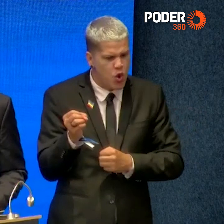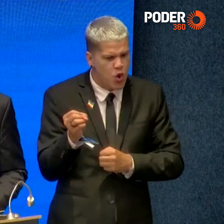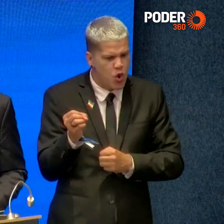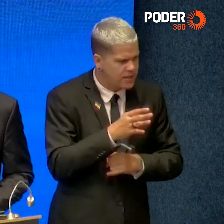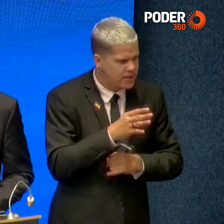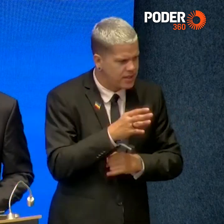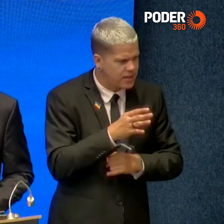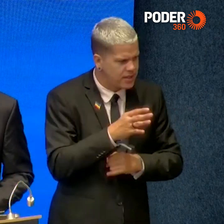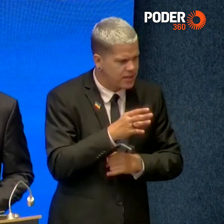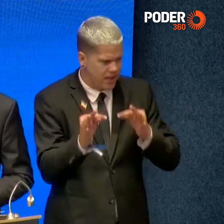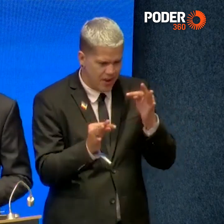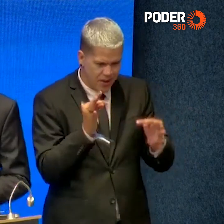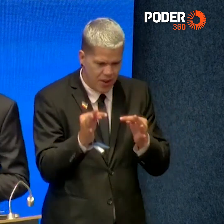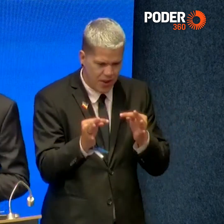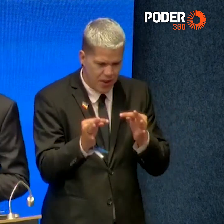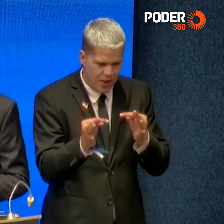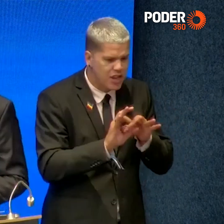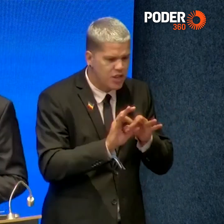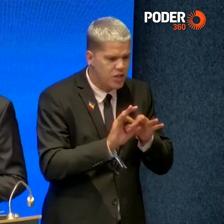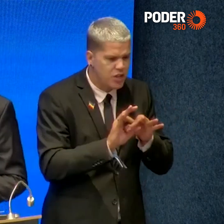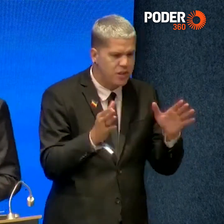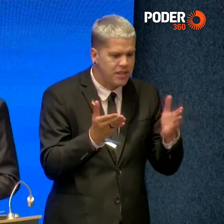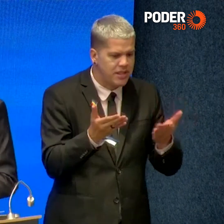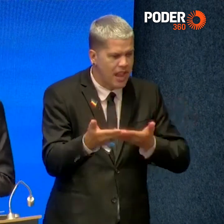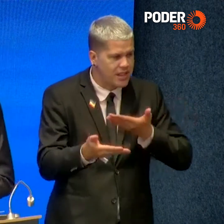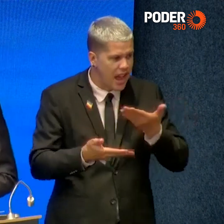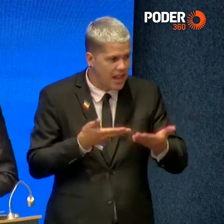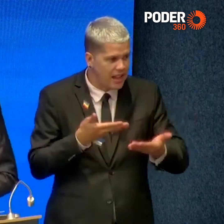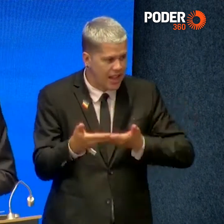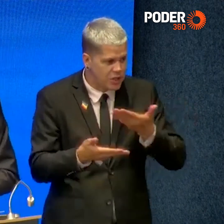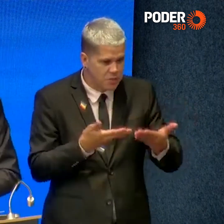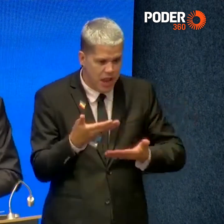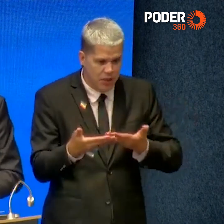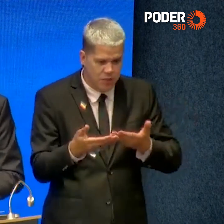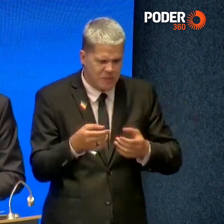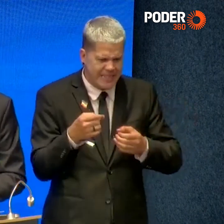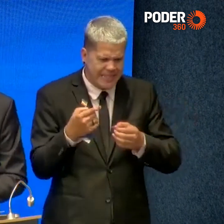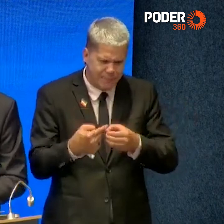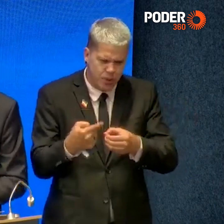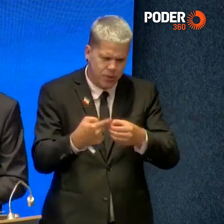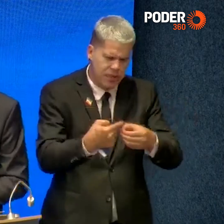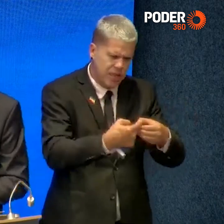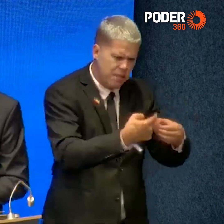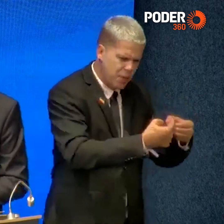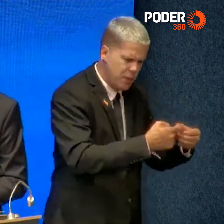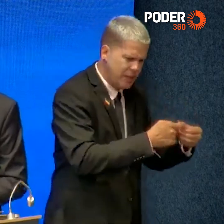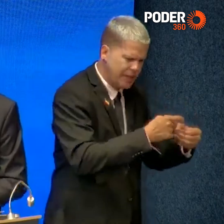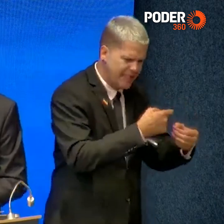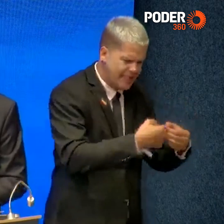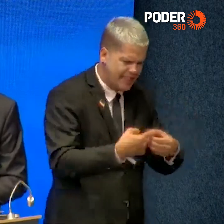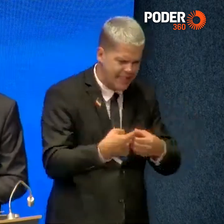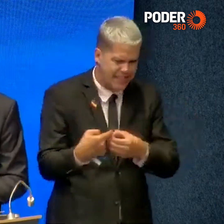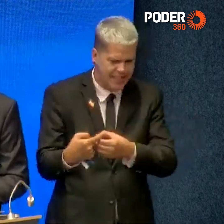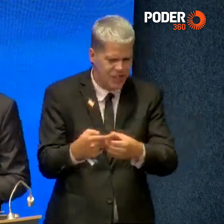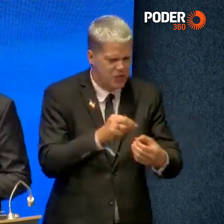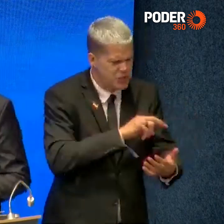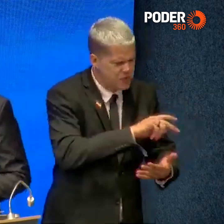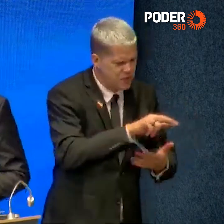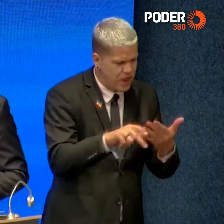disponibilidade para o atendimento das demandas dos municípios e na relação de confiança